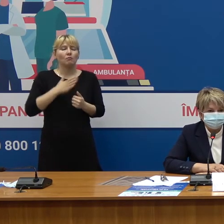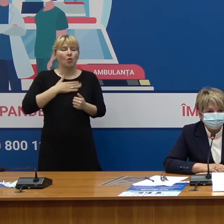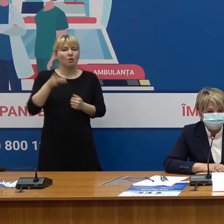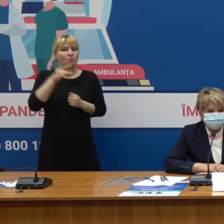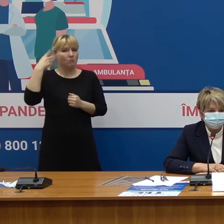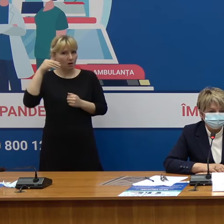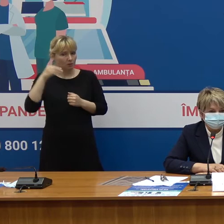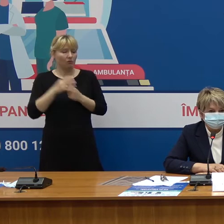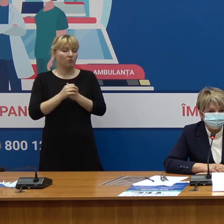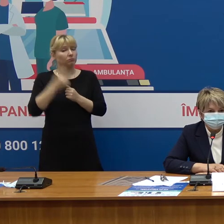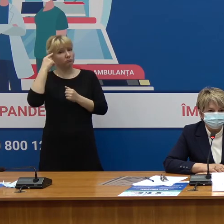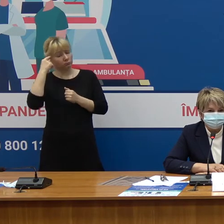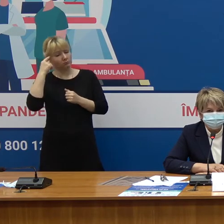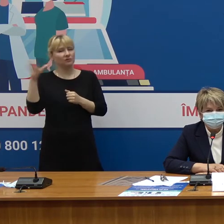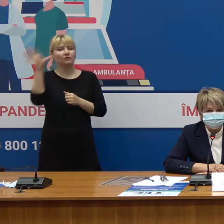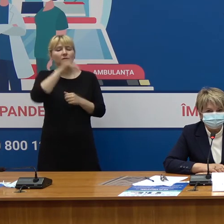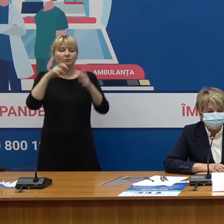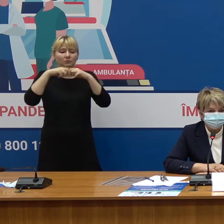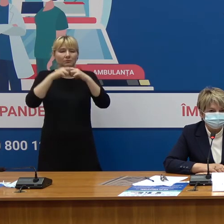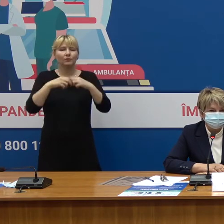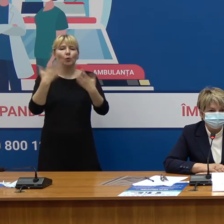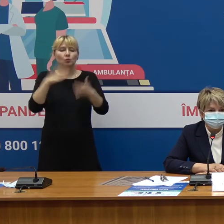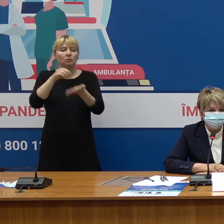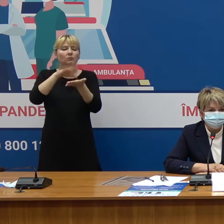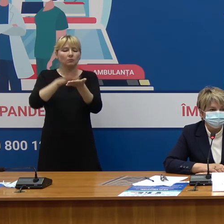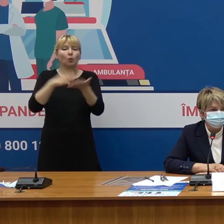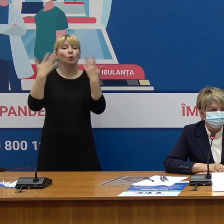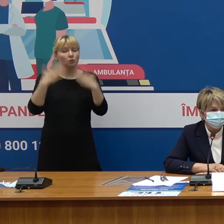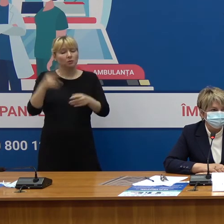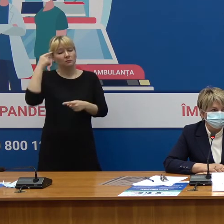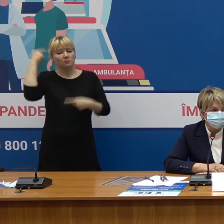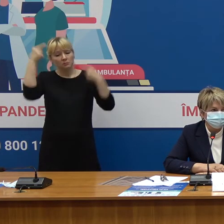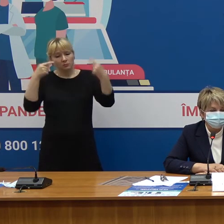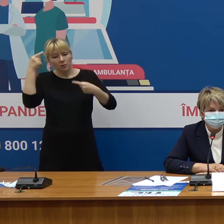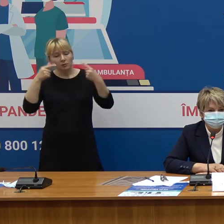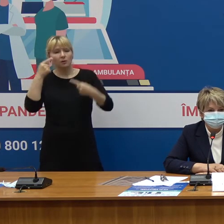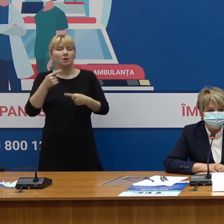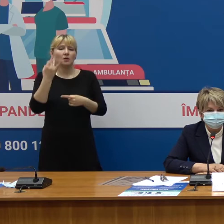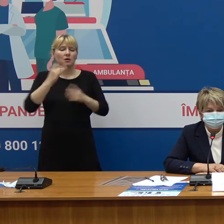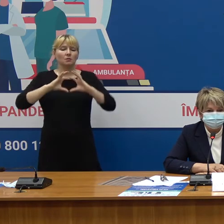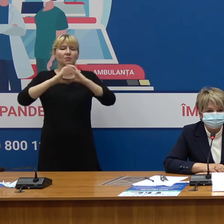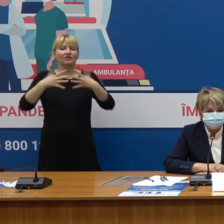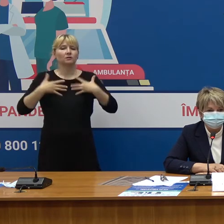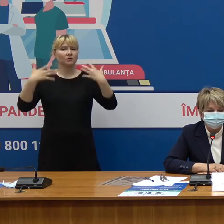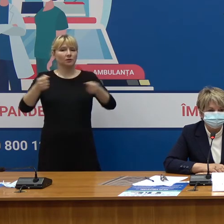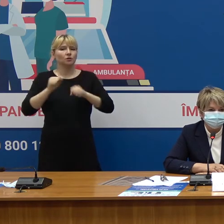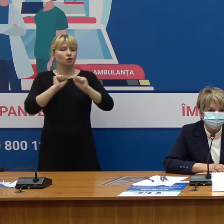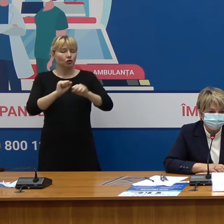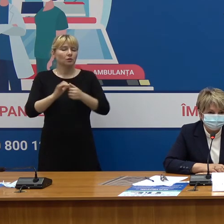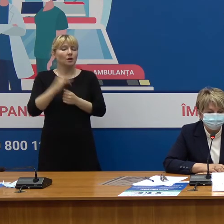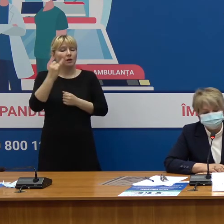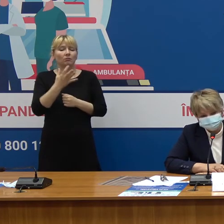referit la cele date care sunt deja expuse la nivel internațional Organizația Mondială a Sănătății și societățile